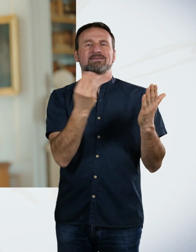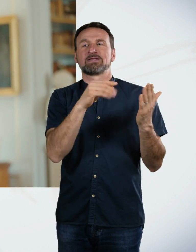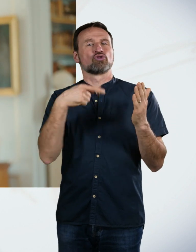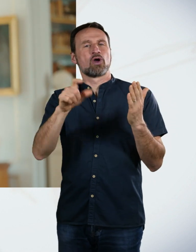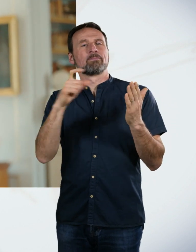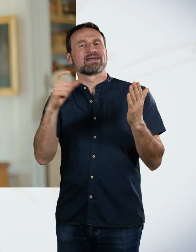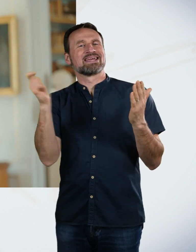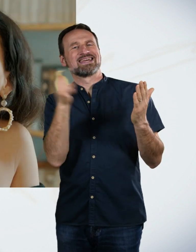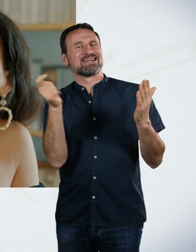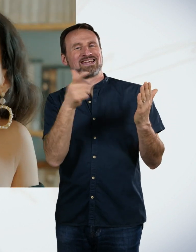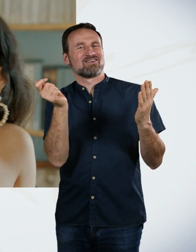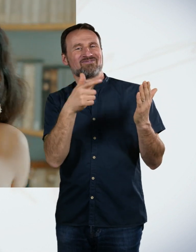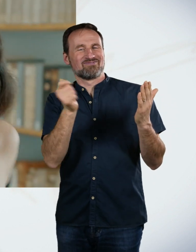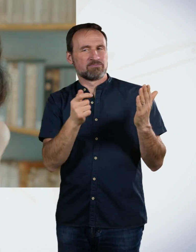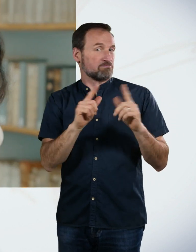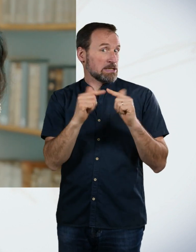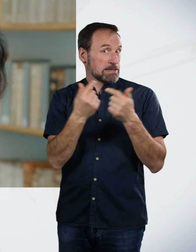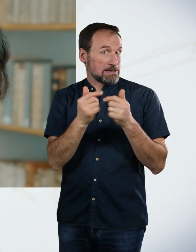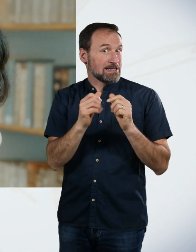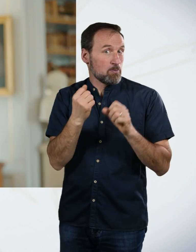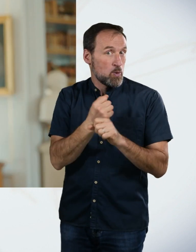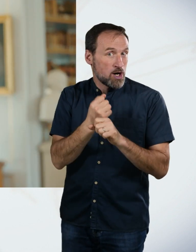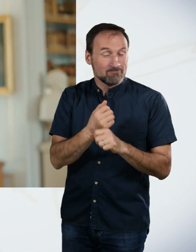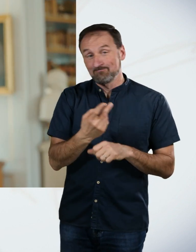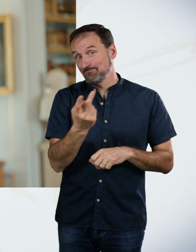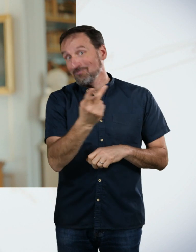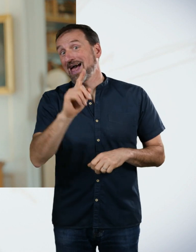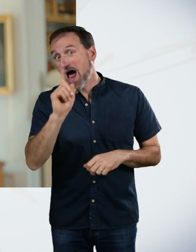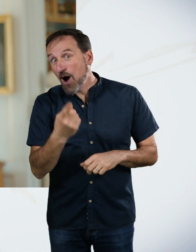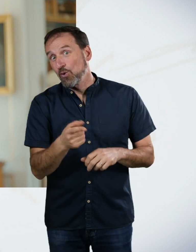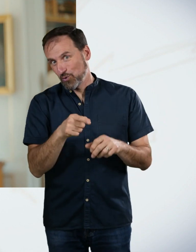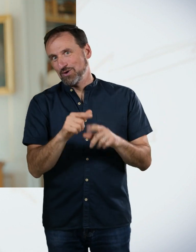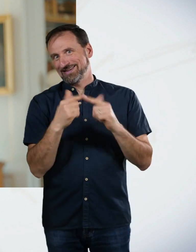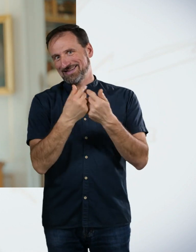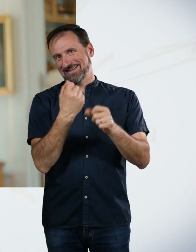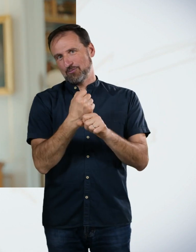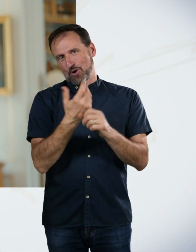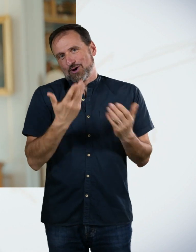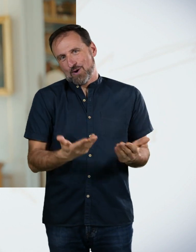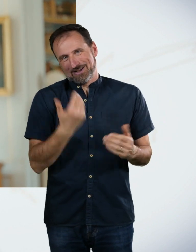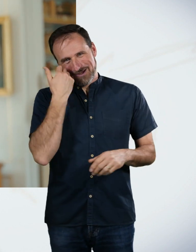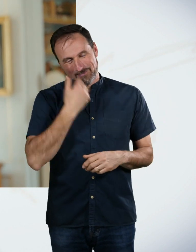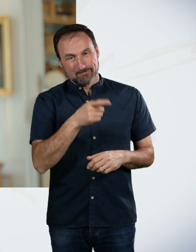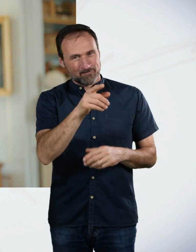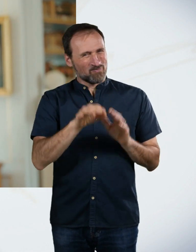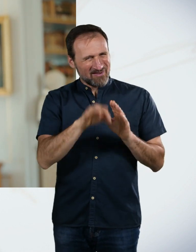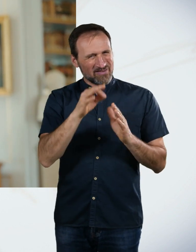Teamwork beweisen. Ihr findet die Ballade im Buch Museen Almanach für das Jahr 1798.